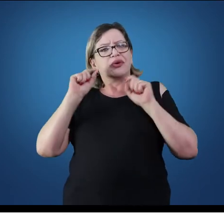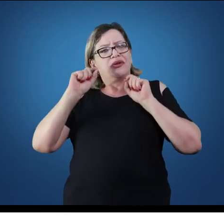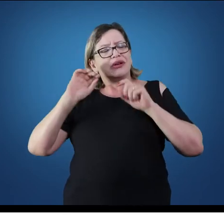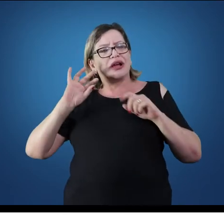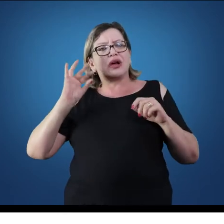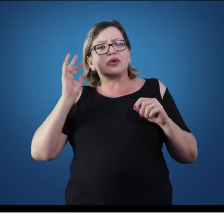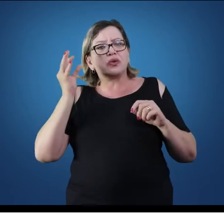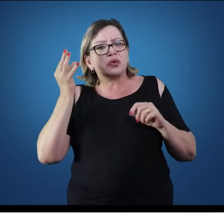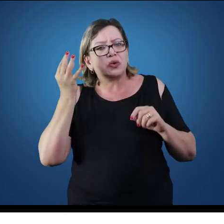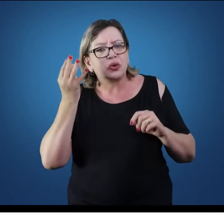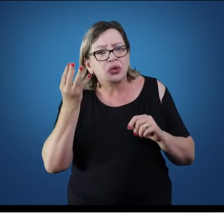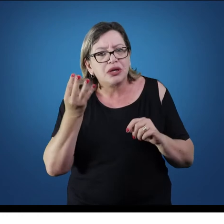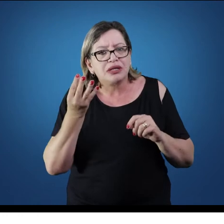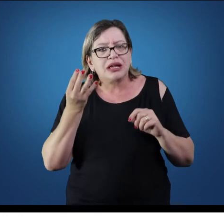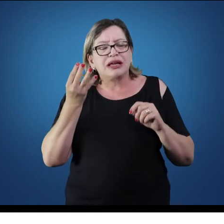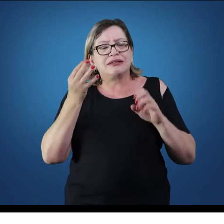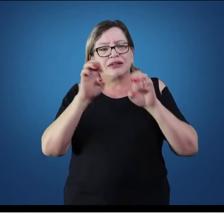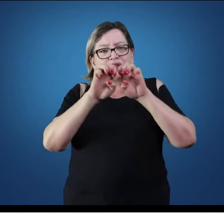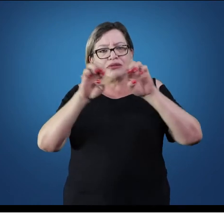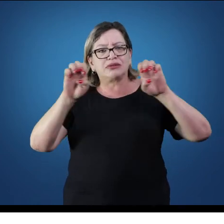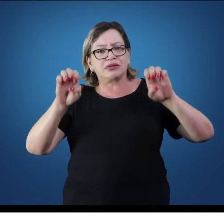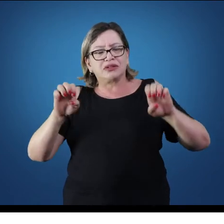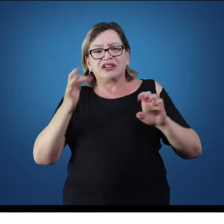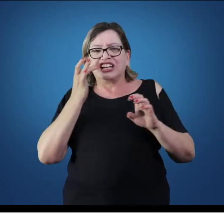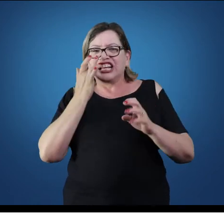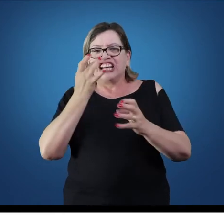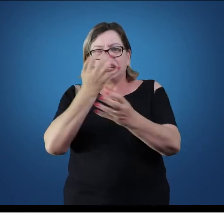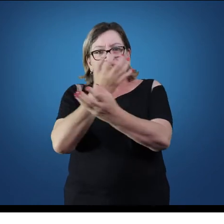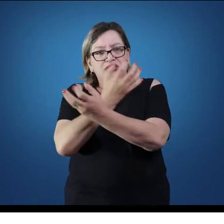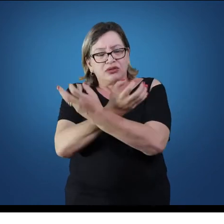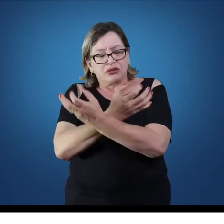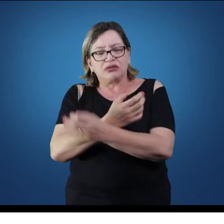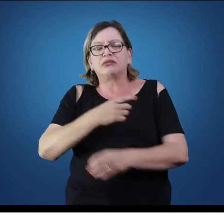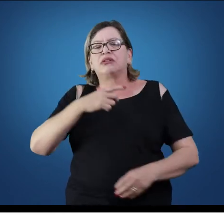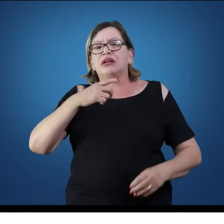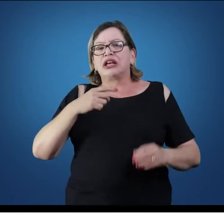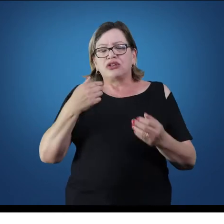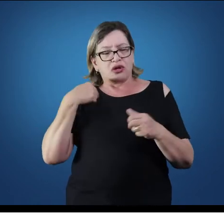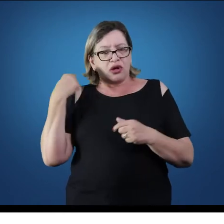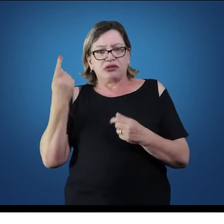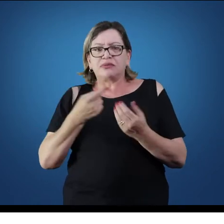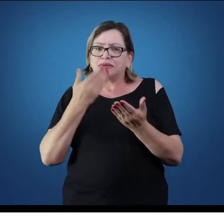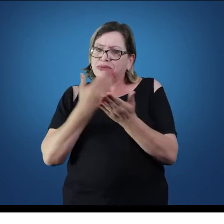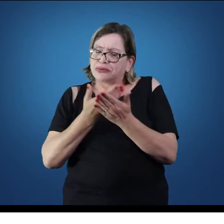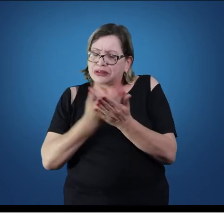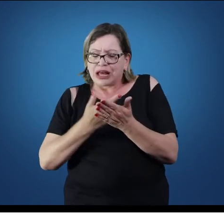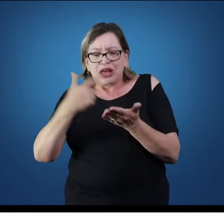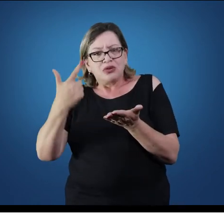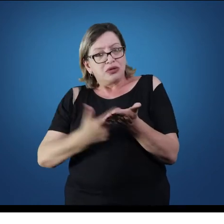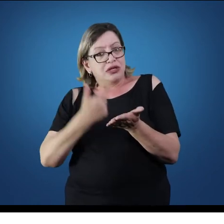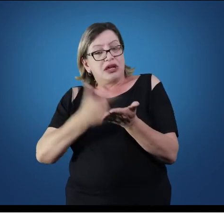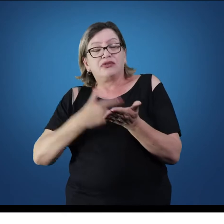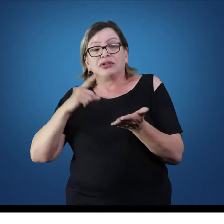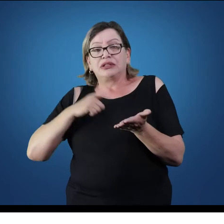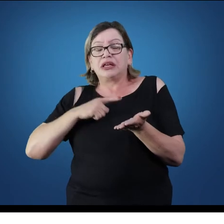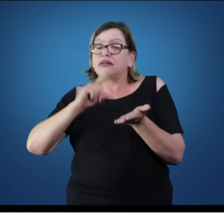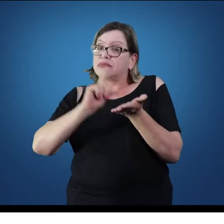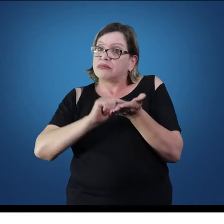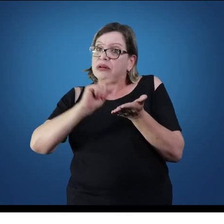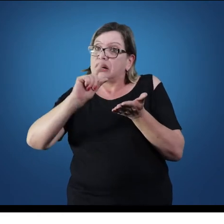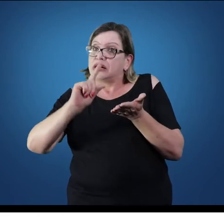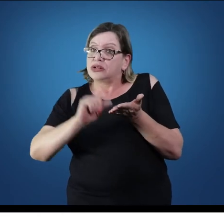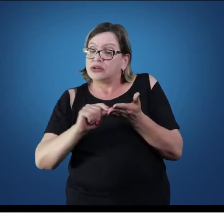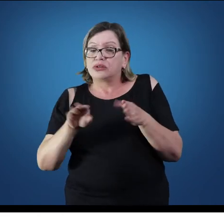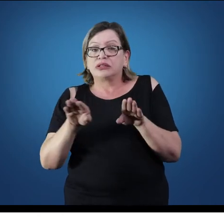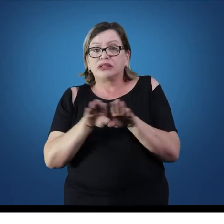acontecendo diretamente com essas estruturas. Então a gente vai estudar isso através do livro texto, dos artigos, buscando também um pouco da